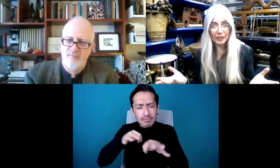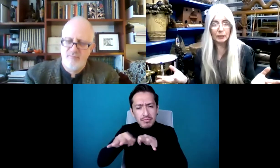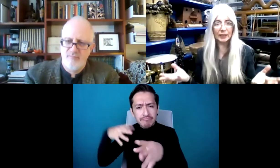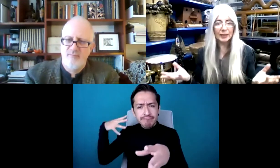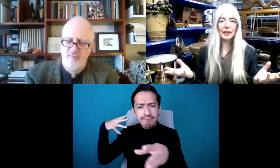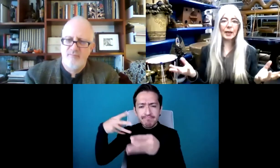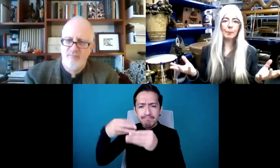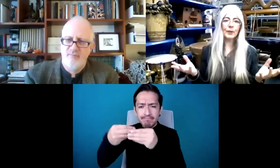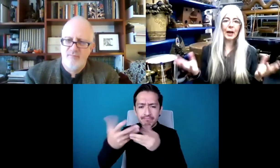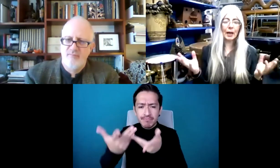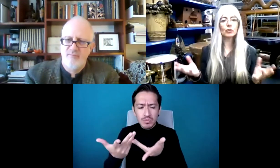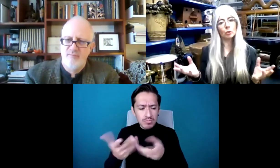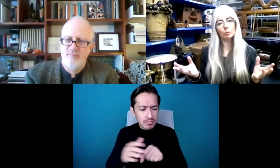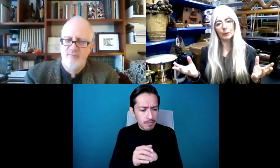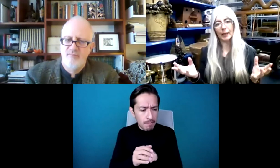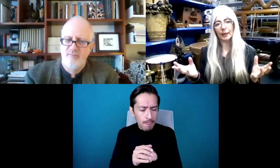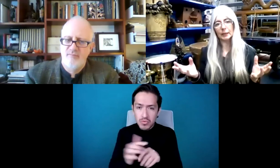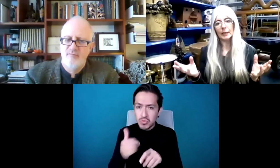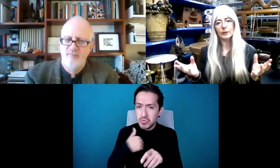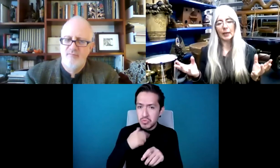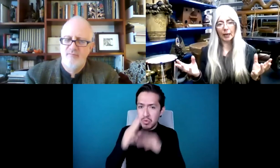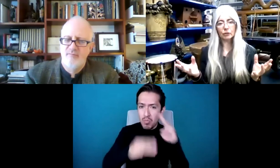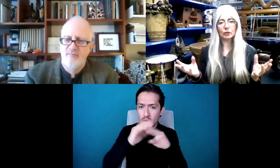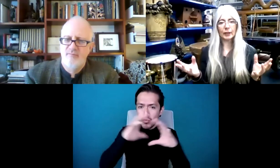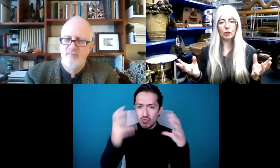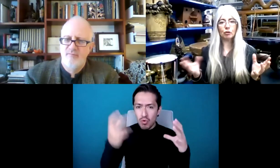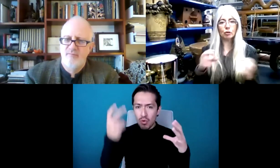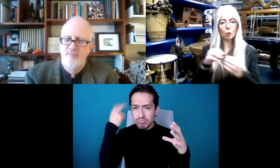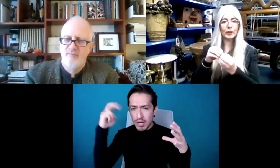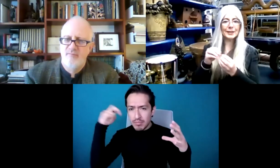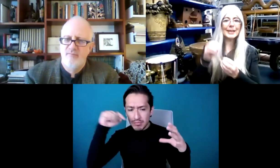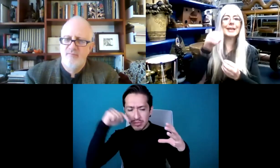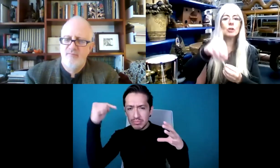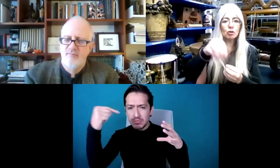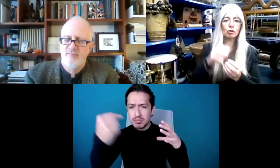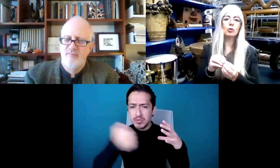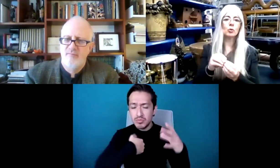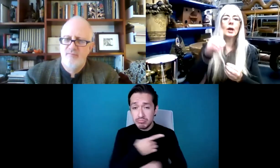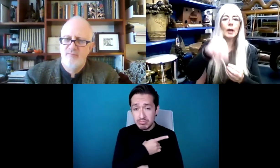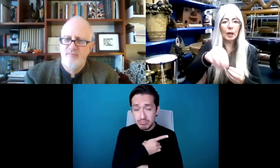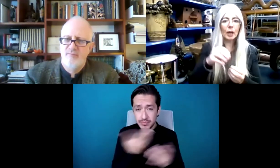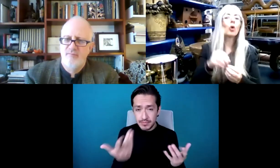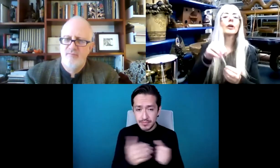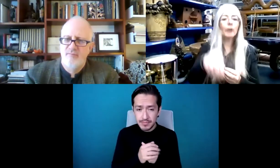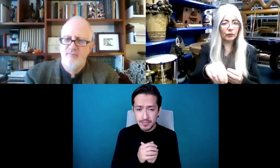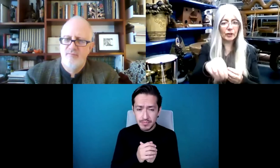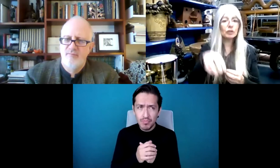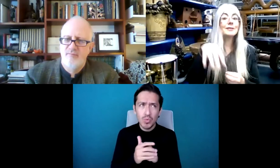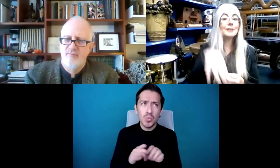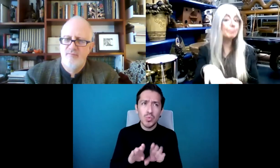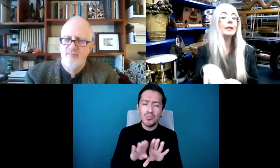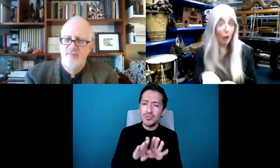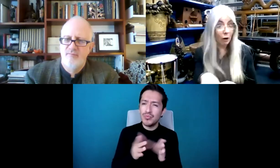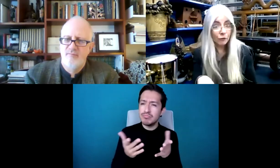en viajar por el mundo sola, como solista. Entonces, no te, no